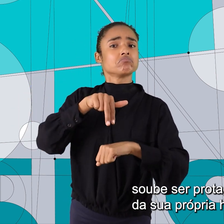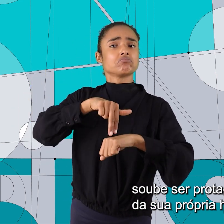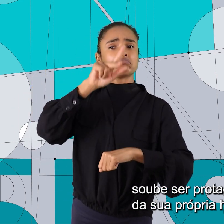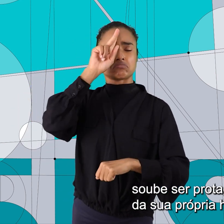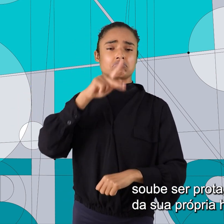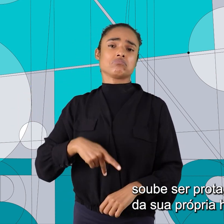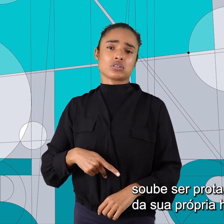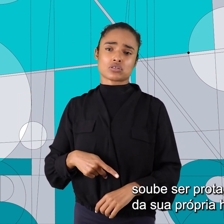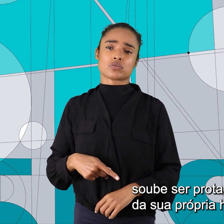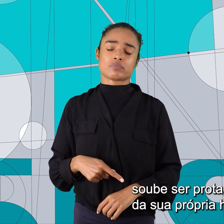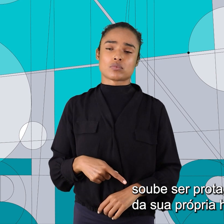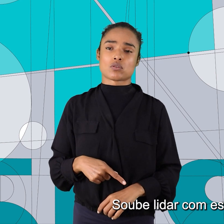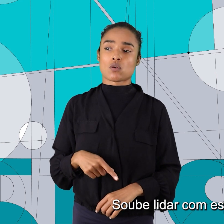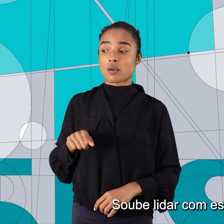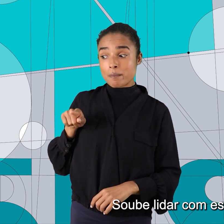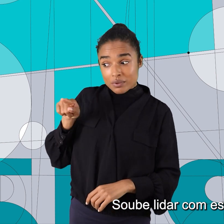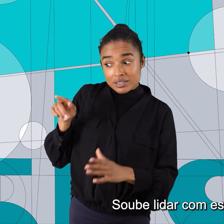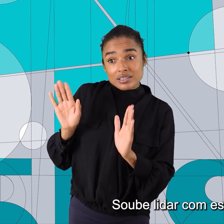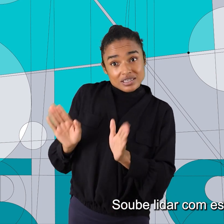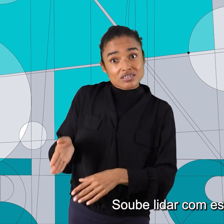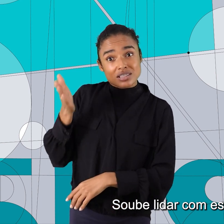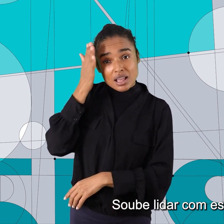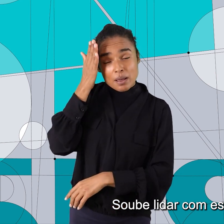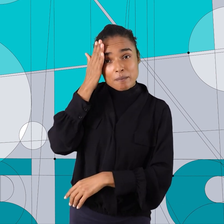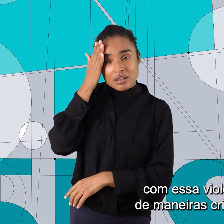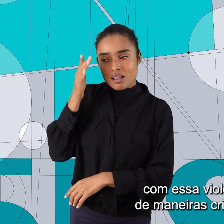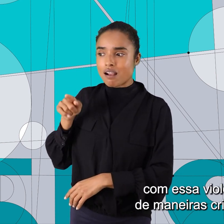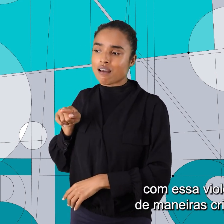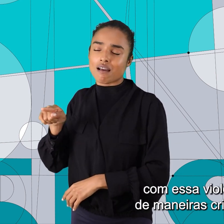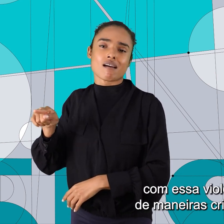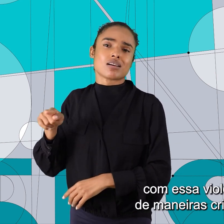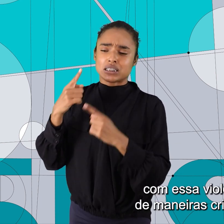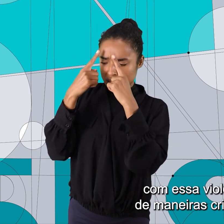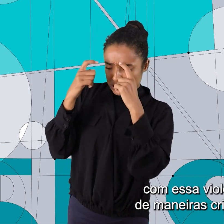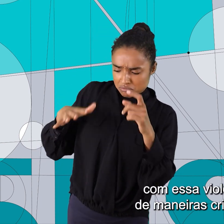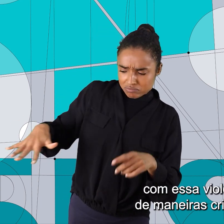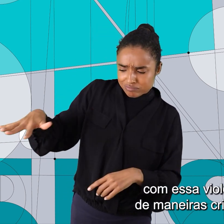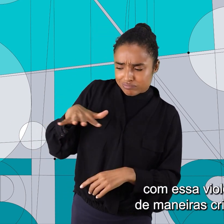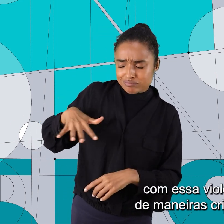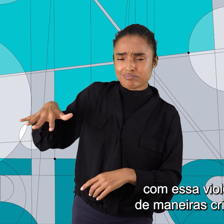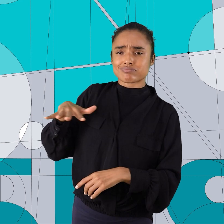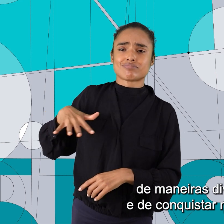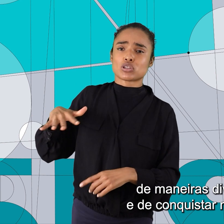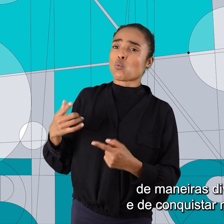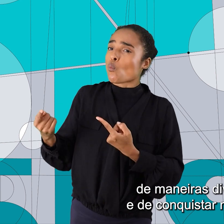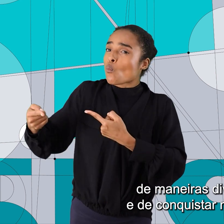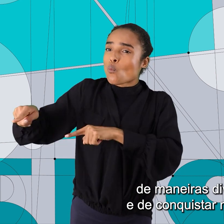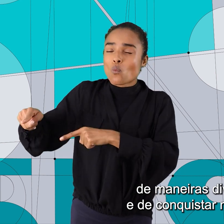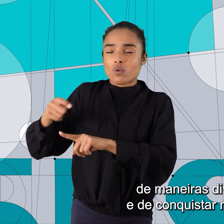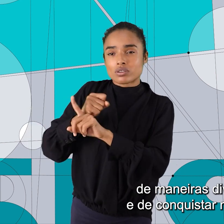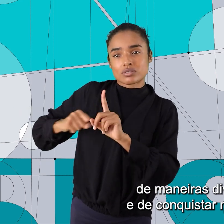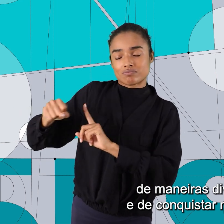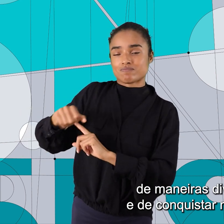protagonista da sua própria história, soube lidar com esse mundo, com essa violência, de maneiras criativas, de maneiras